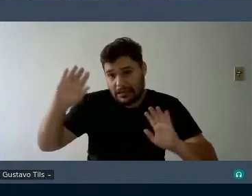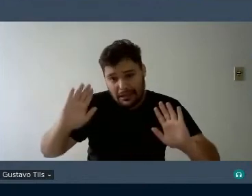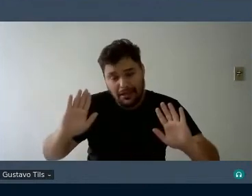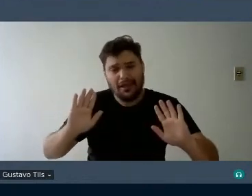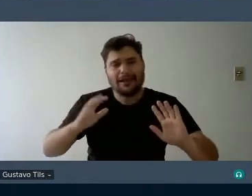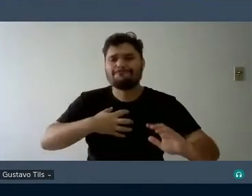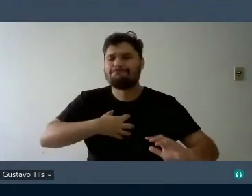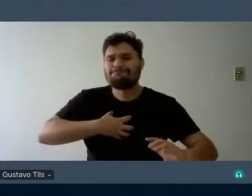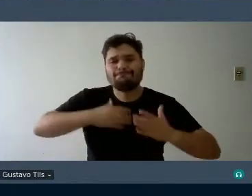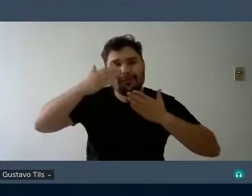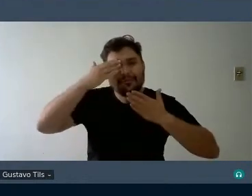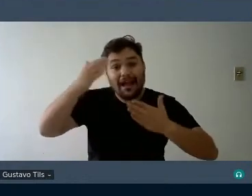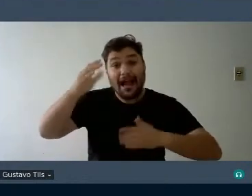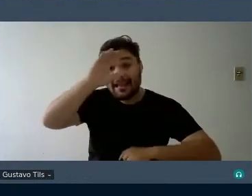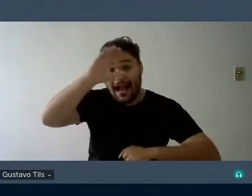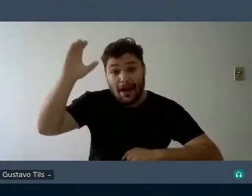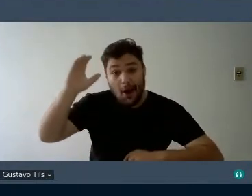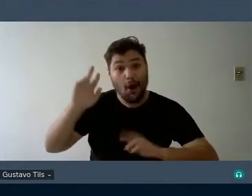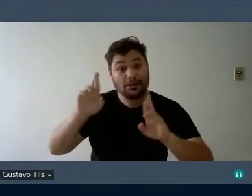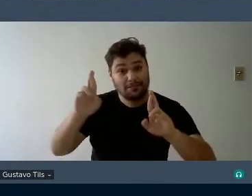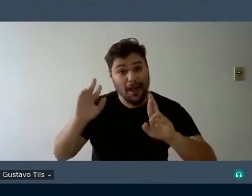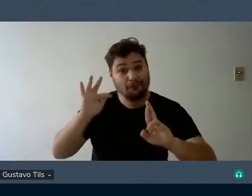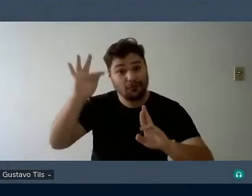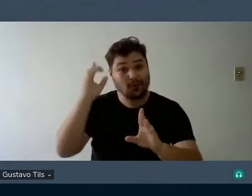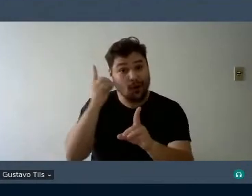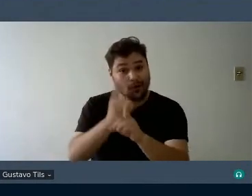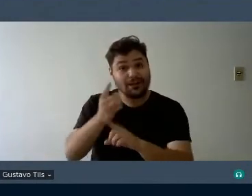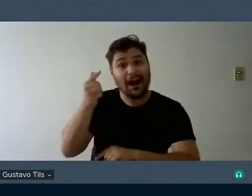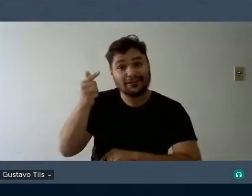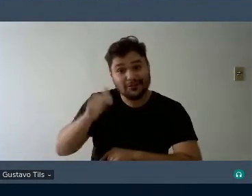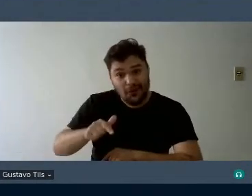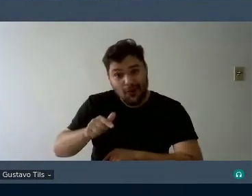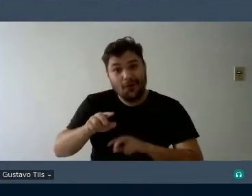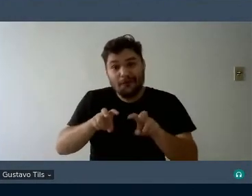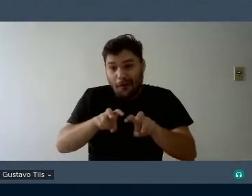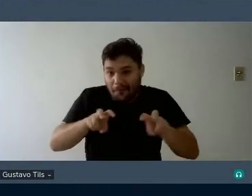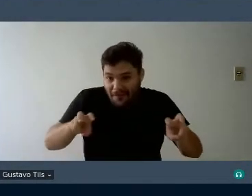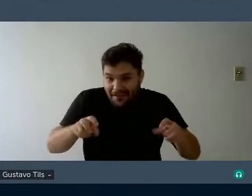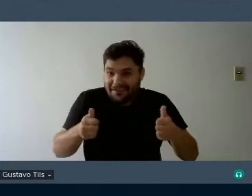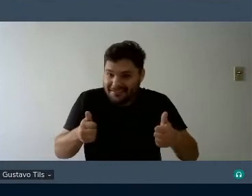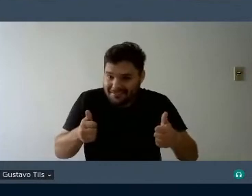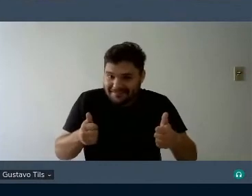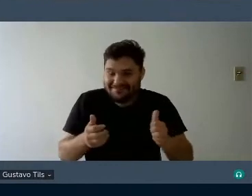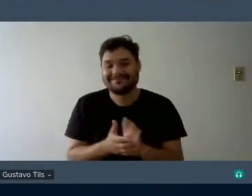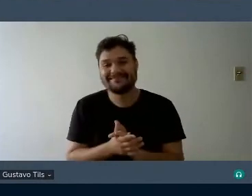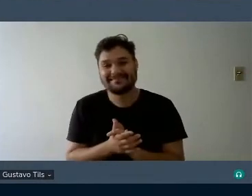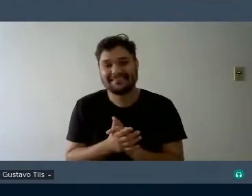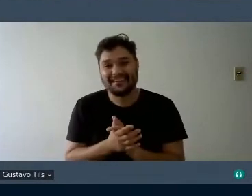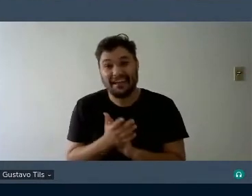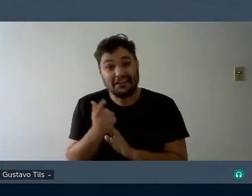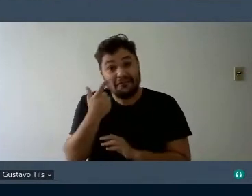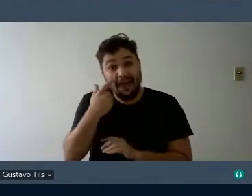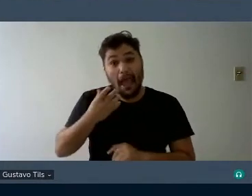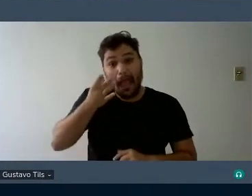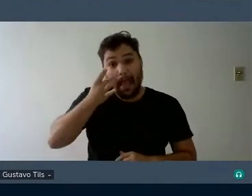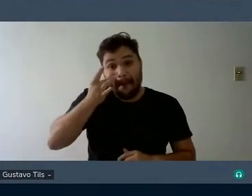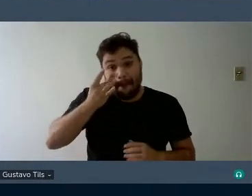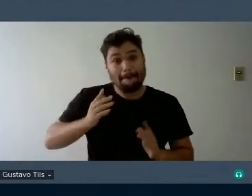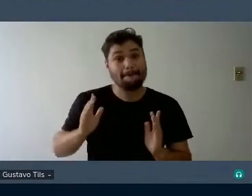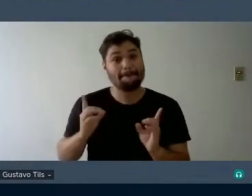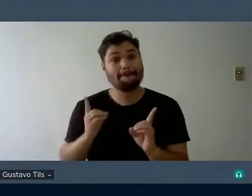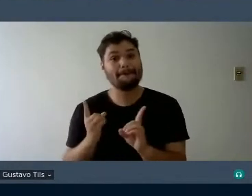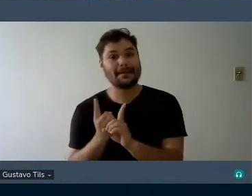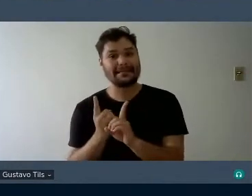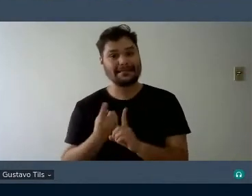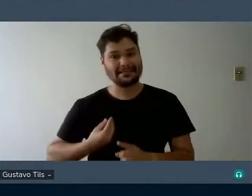mais vezes viu Carol ao longo do caminho que você possa estar em muitas bancas aqui com a gente e te ver presencialmente numa próxima vez muito